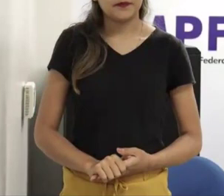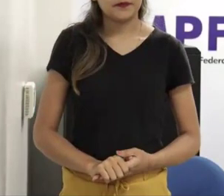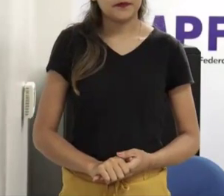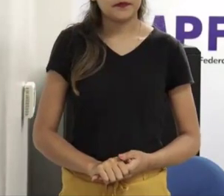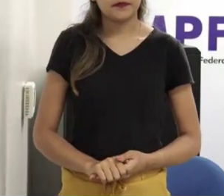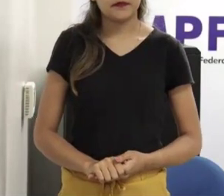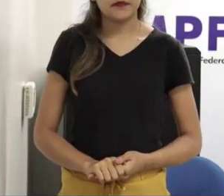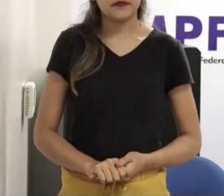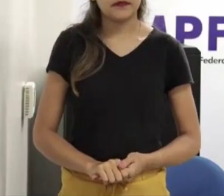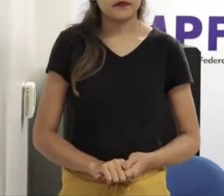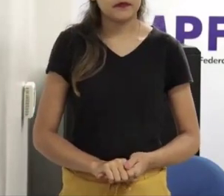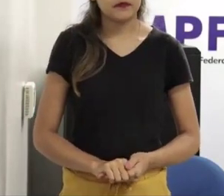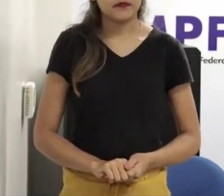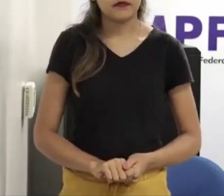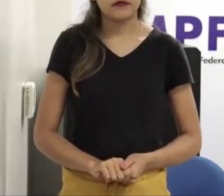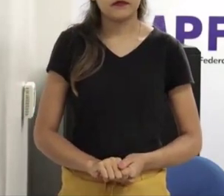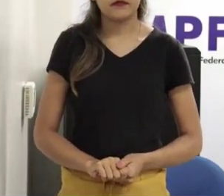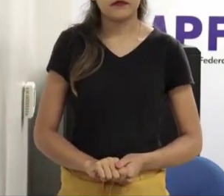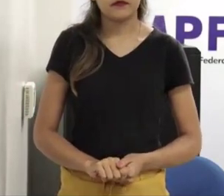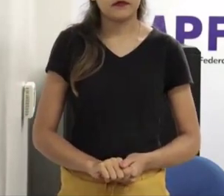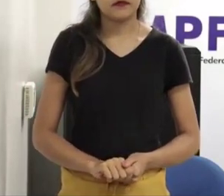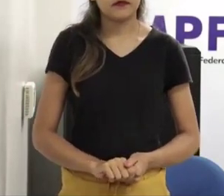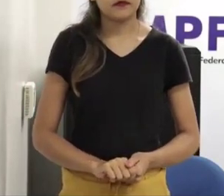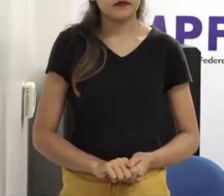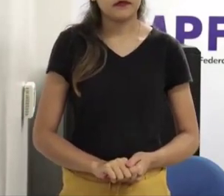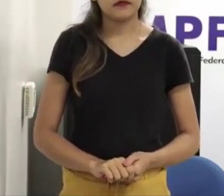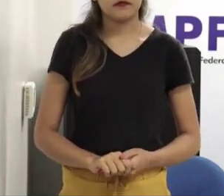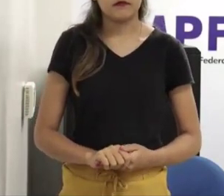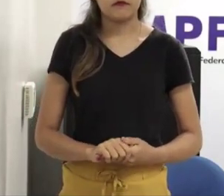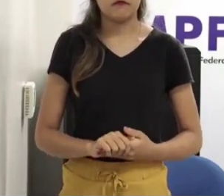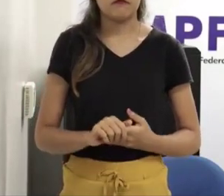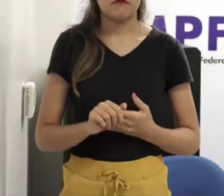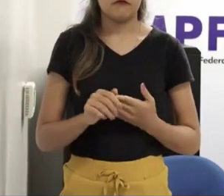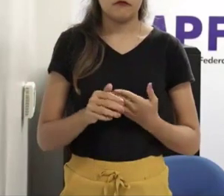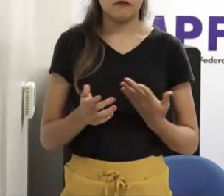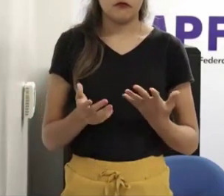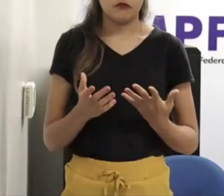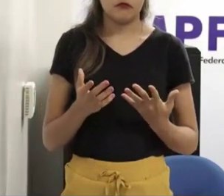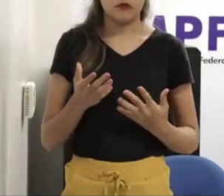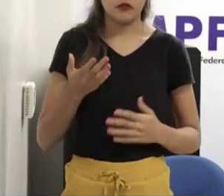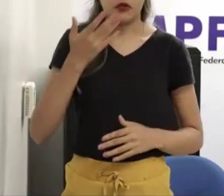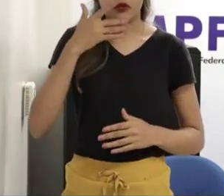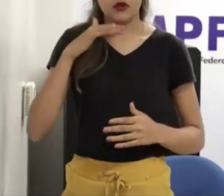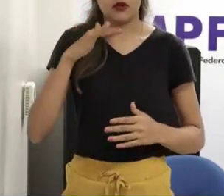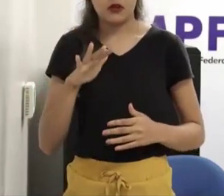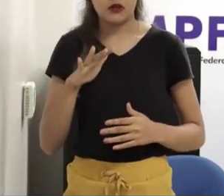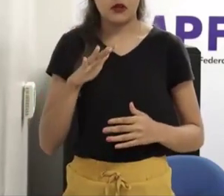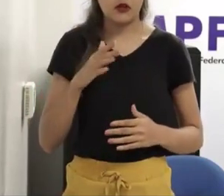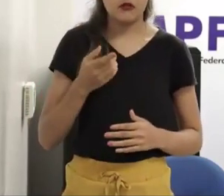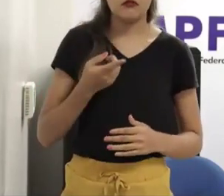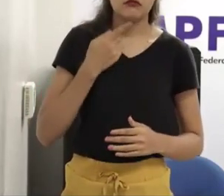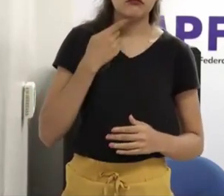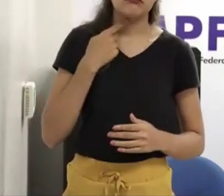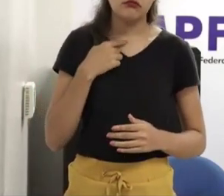não quer enxergar isso, criança tem desejos, tem impulsões, tem curiosidades, fazendo um exercício fácil e pensar, o quanto